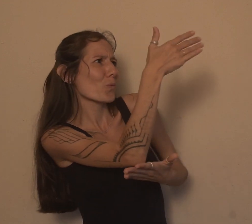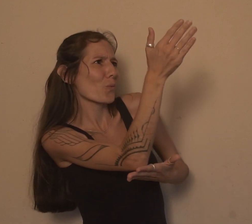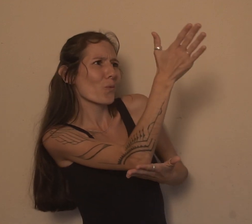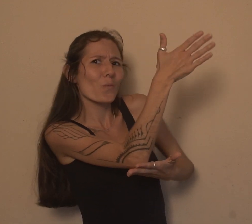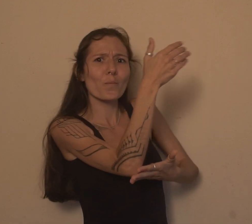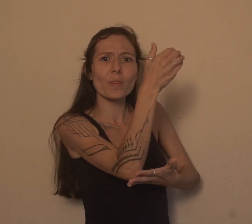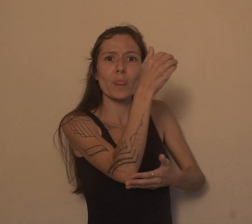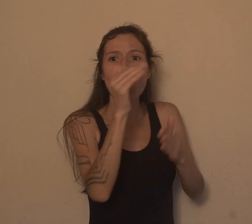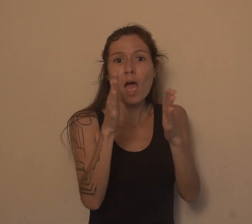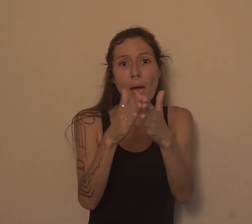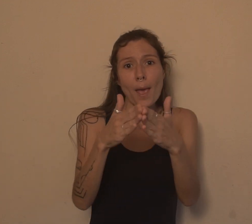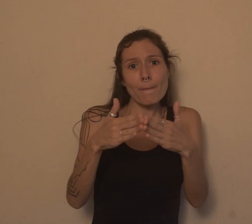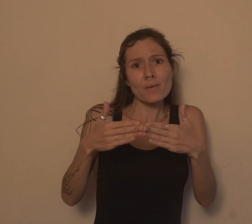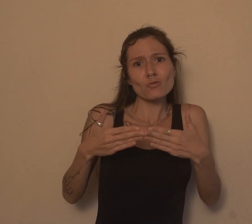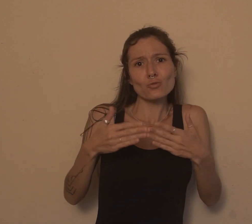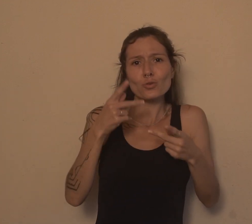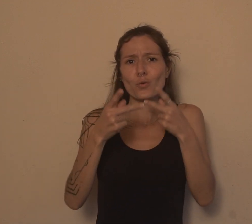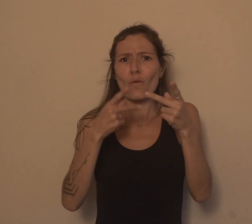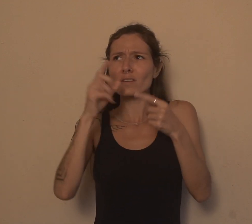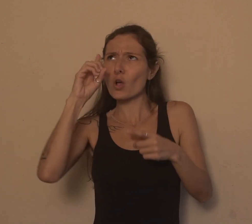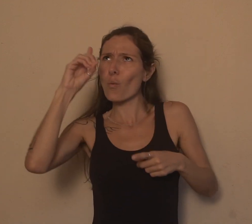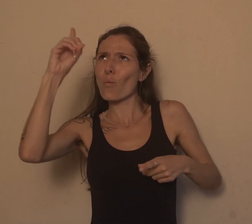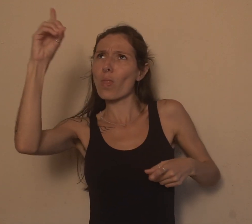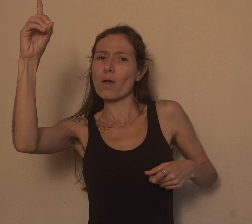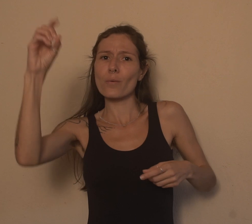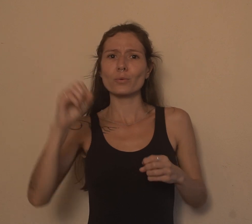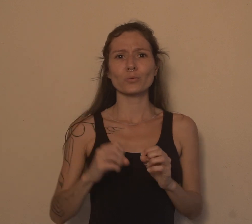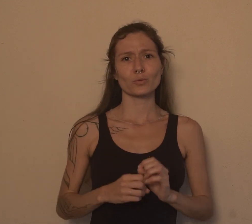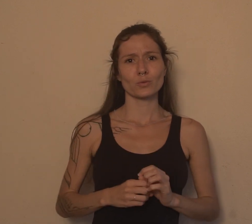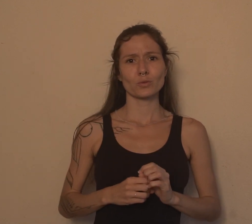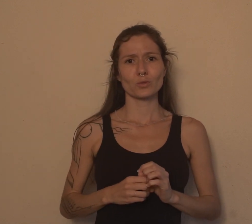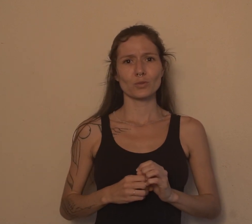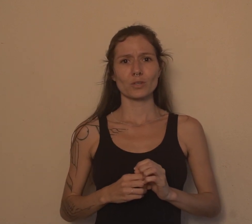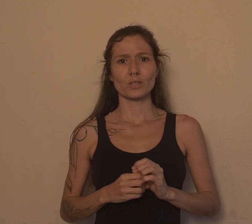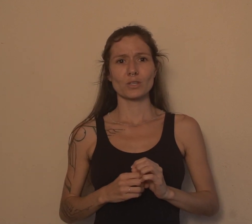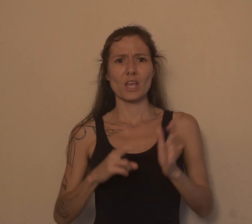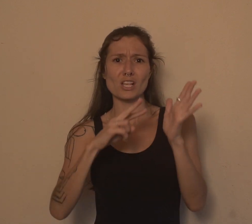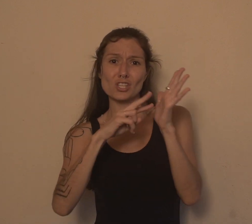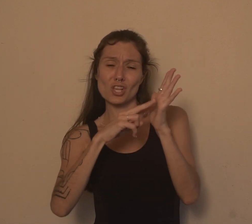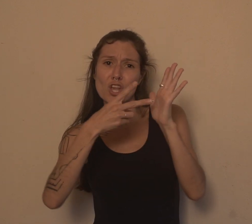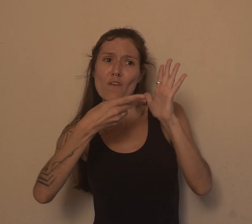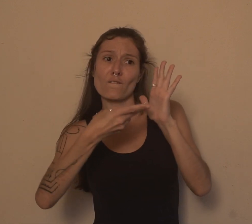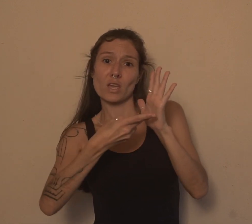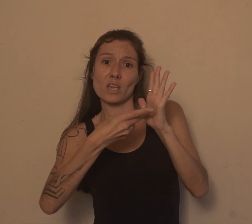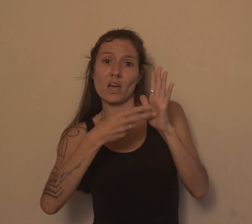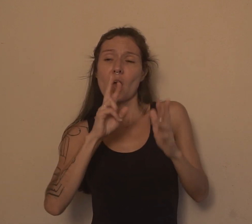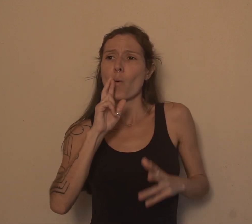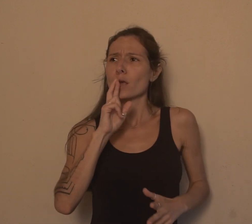e você tá fazendo o seu pedido. Entendeu? Aliás, é um símbolo. É um respeito que você tem pela aquela imagem.